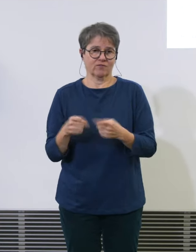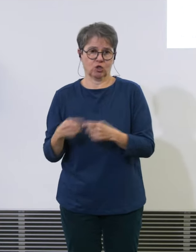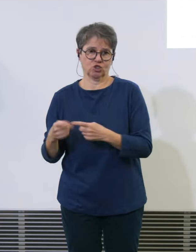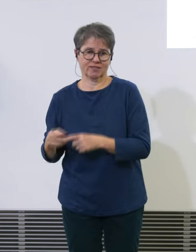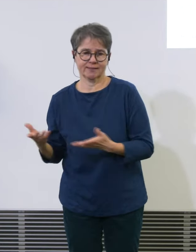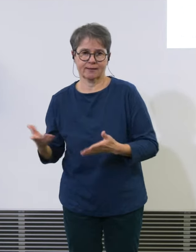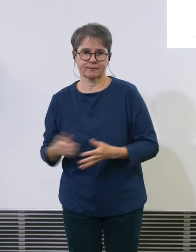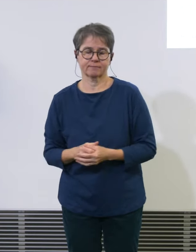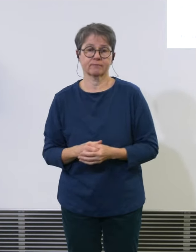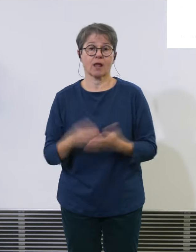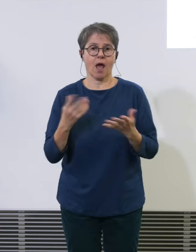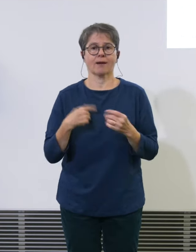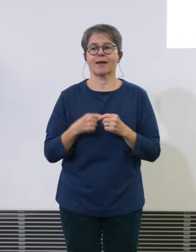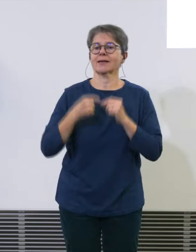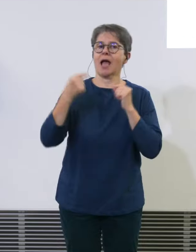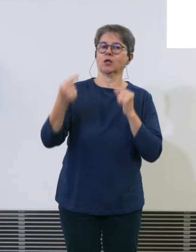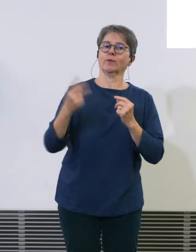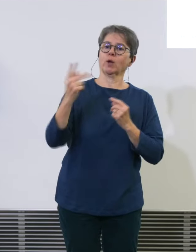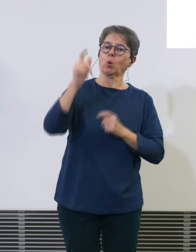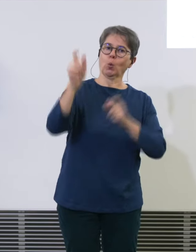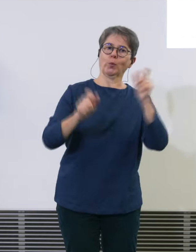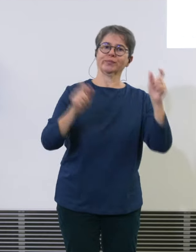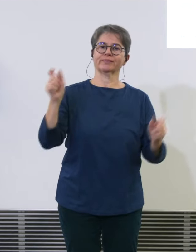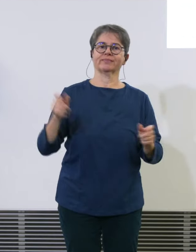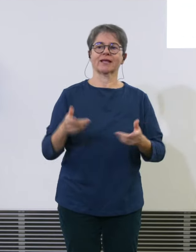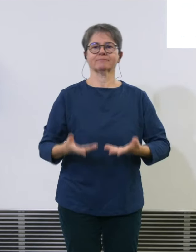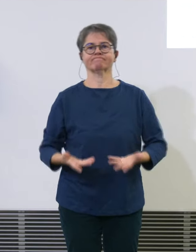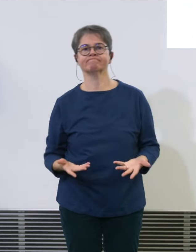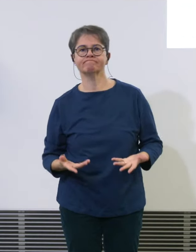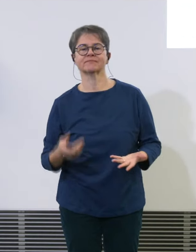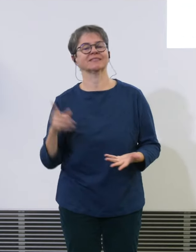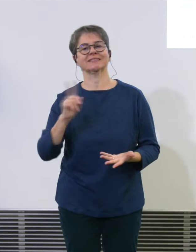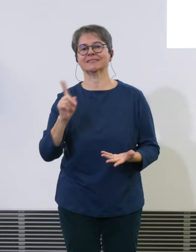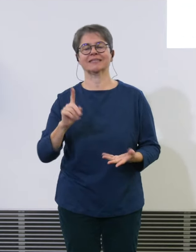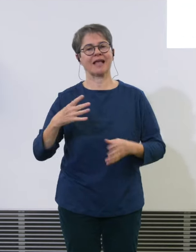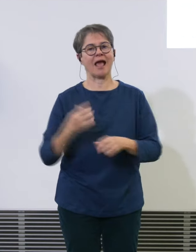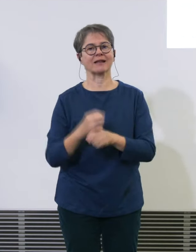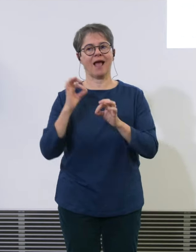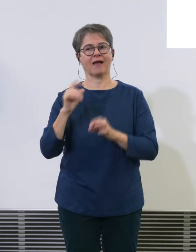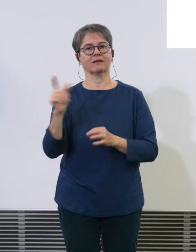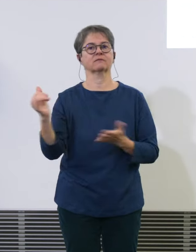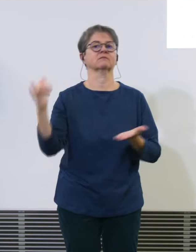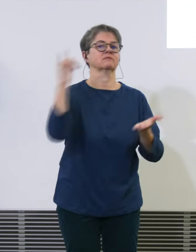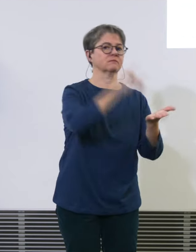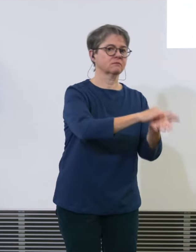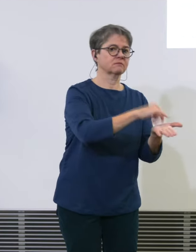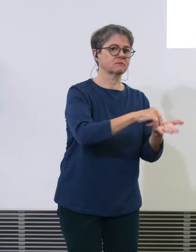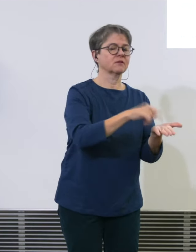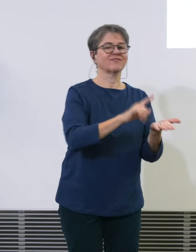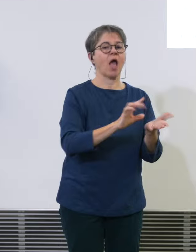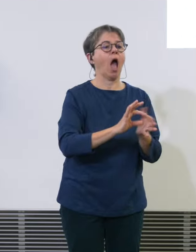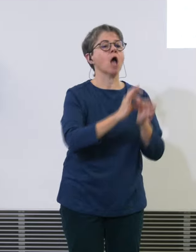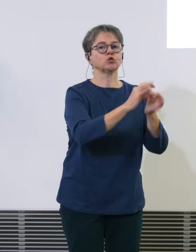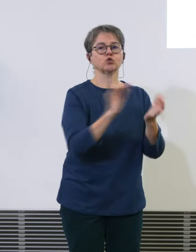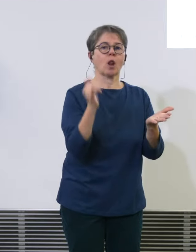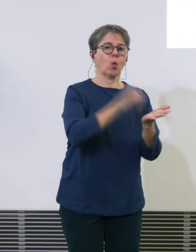Kunden die nicht zur rechten Zeit an ihre Destination an kommen die ihre Anschlüsse verpassen und ihr Gepäck nicht bekommen